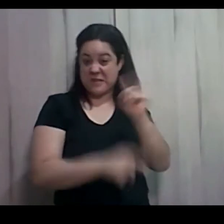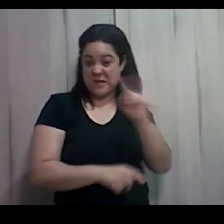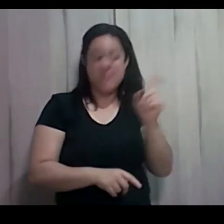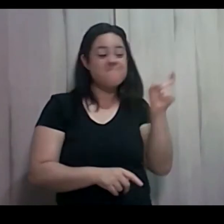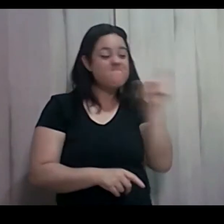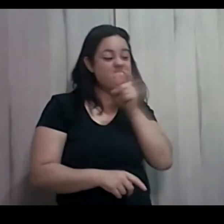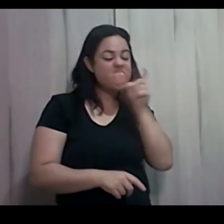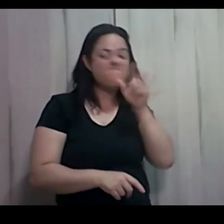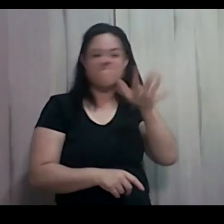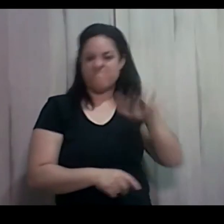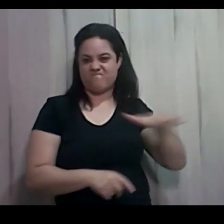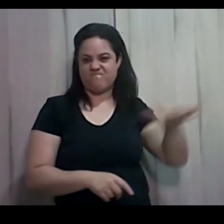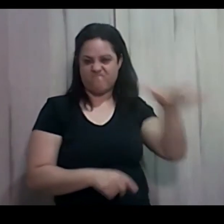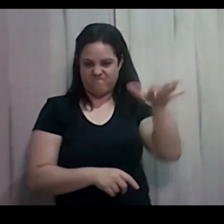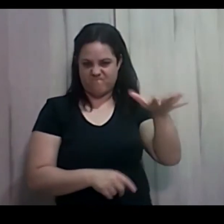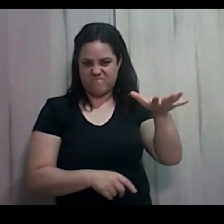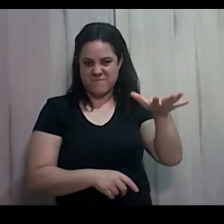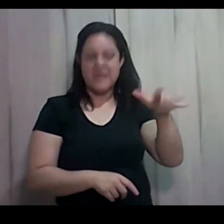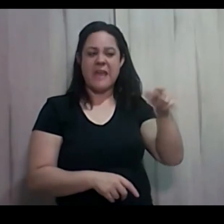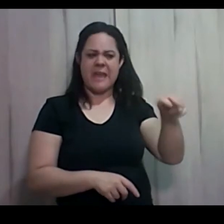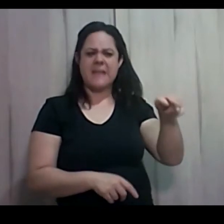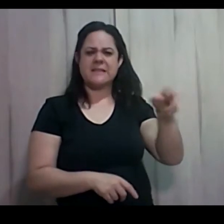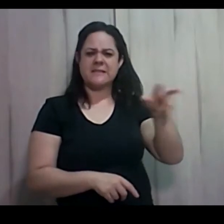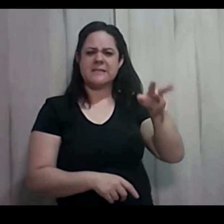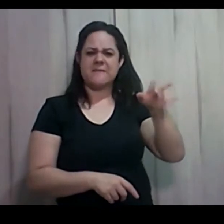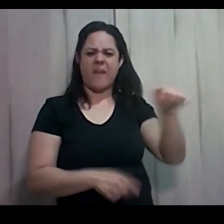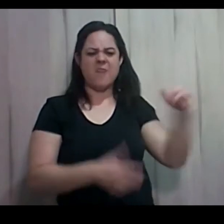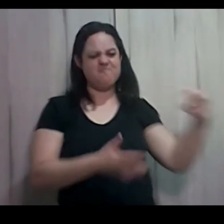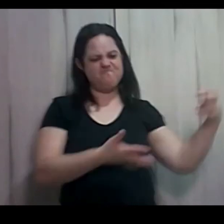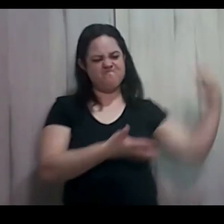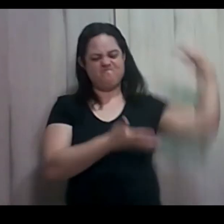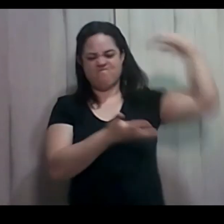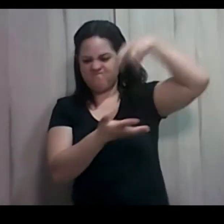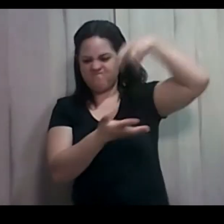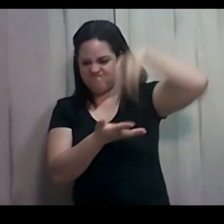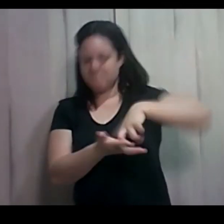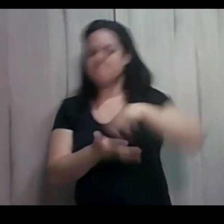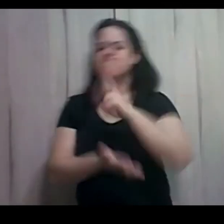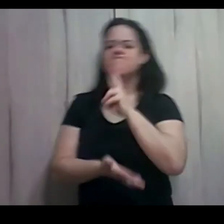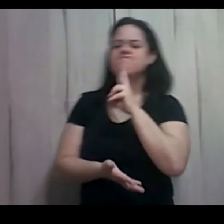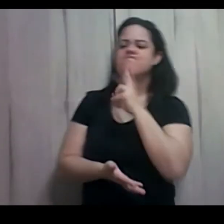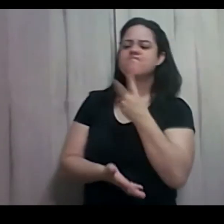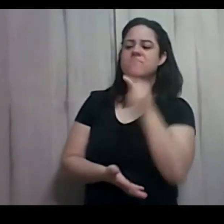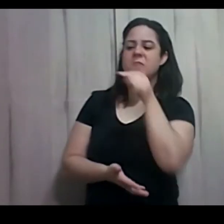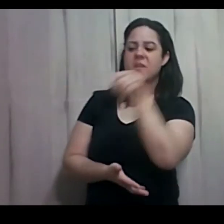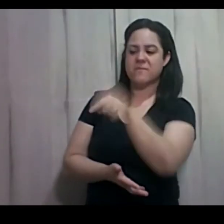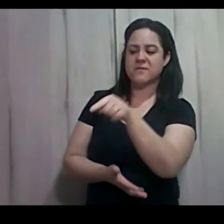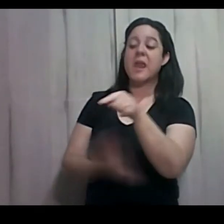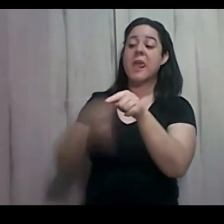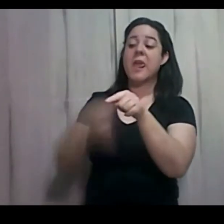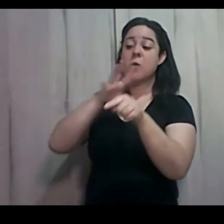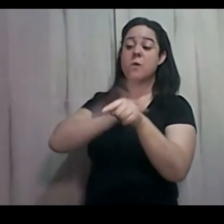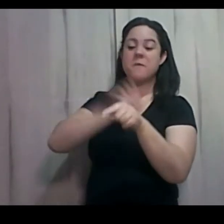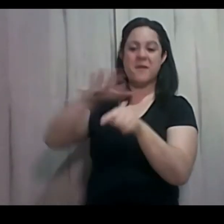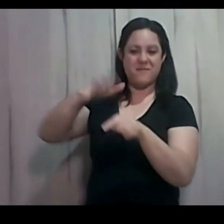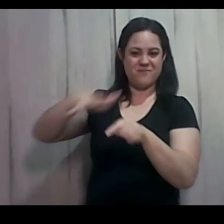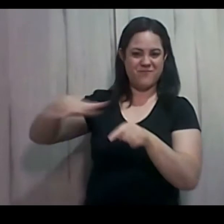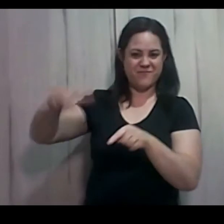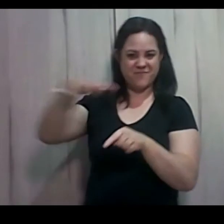Farei que se prostrem aos seus pés e reconheçam que eu amei você. Você guardou a minha palavra